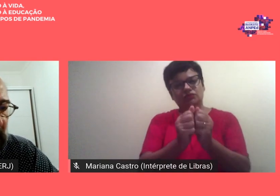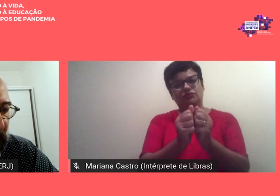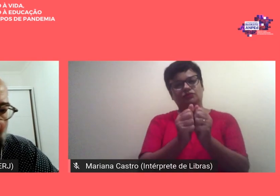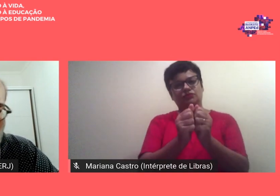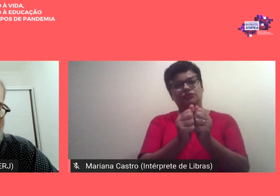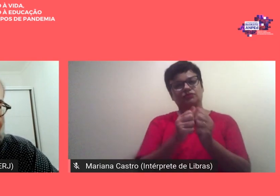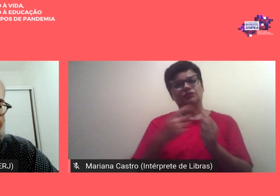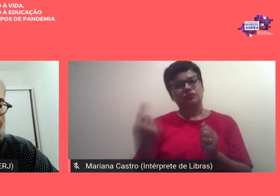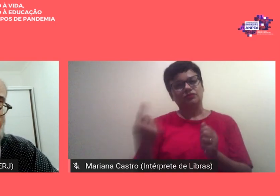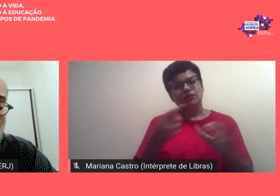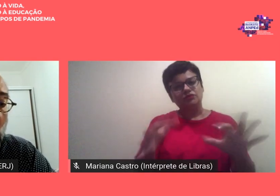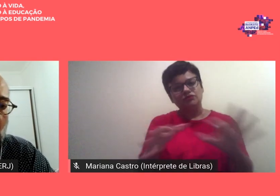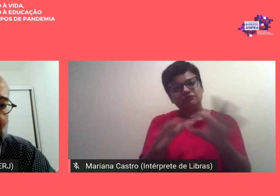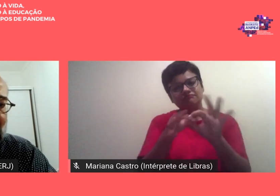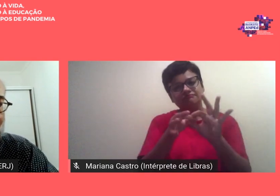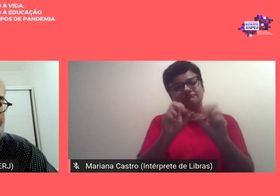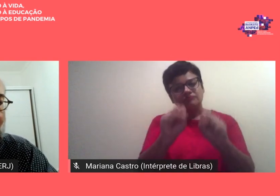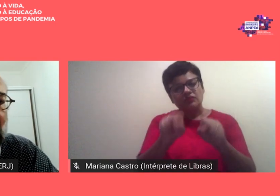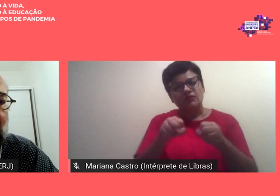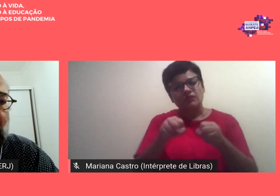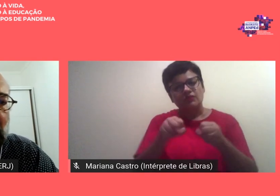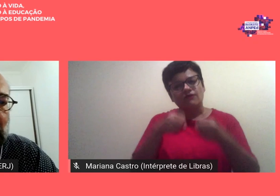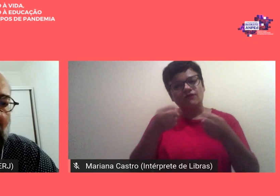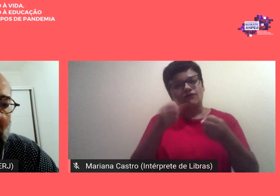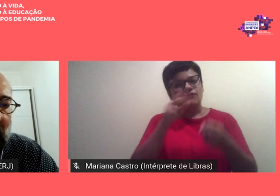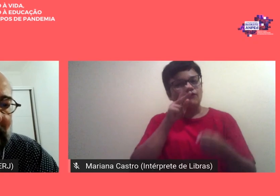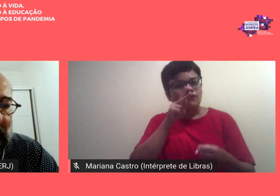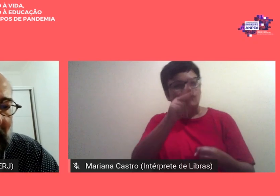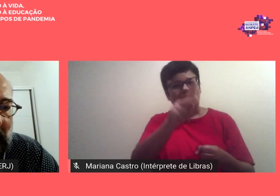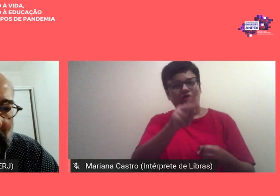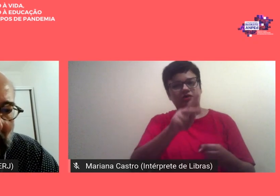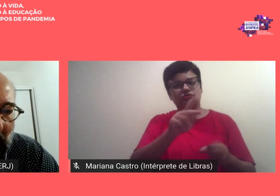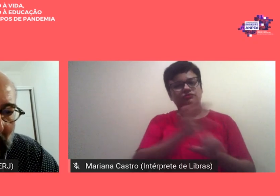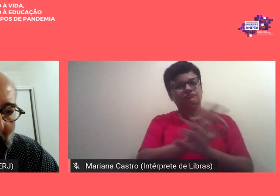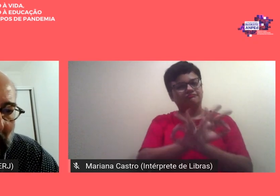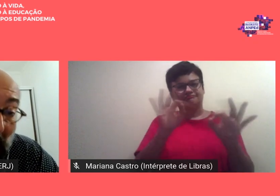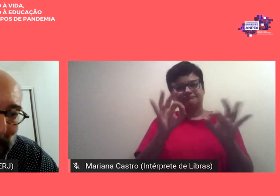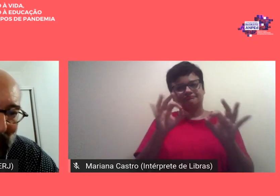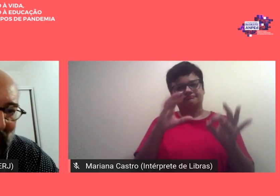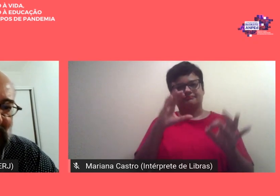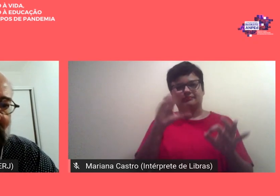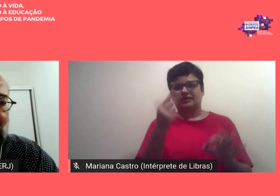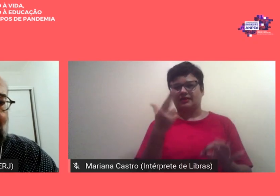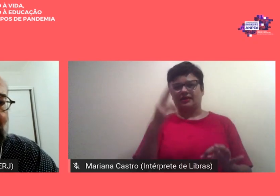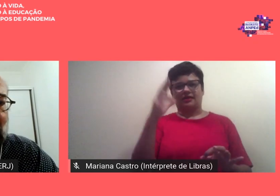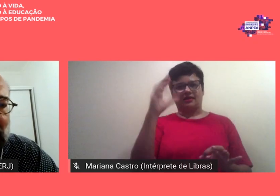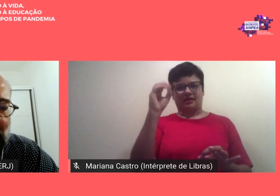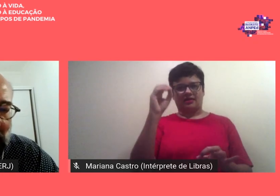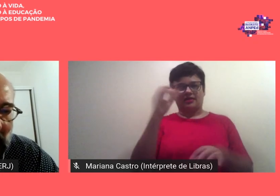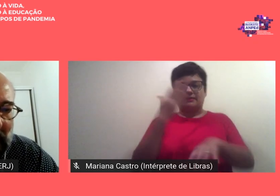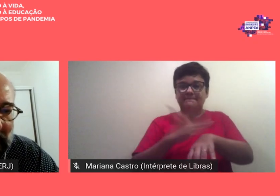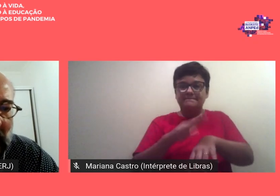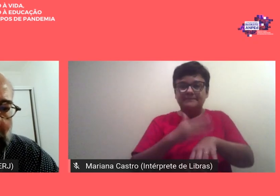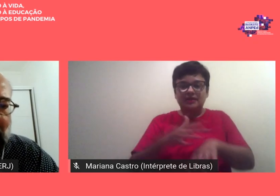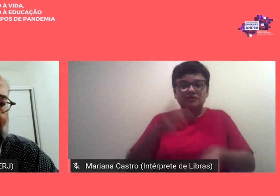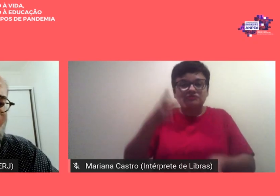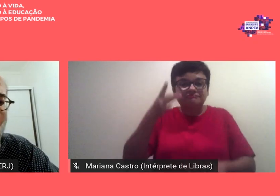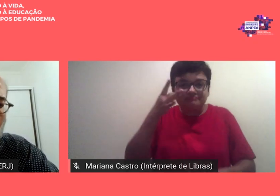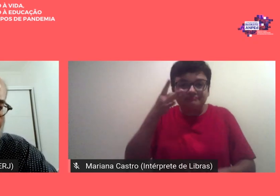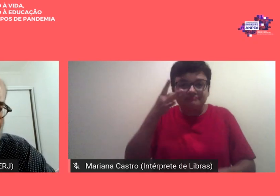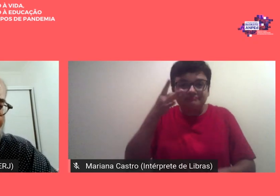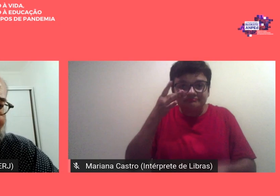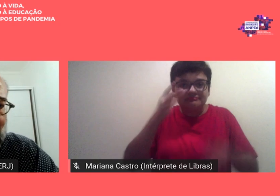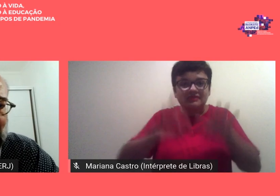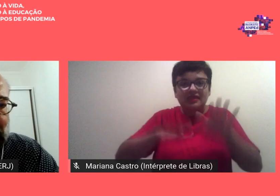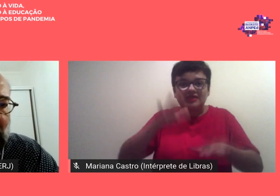somos fortes isso é o óbvio né mas na prática isso nem sempre é